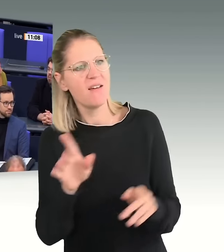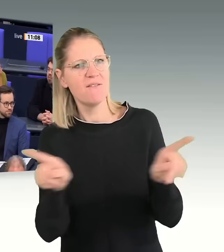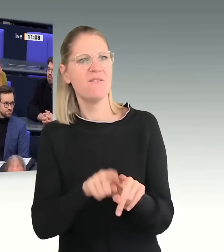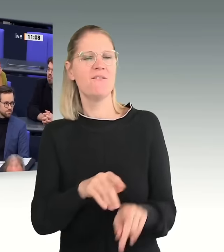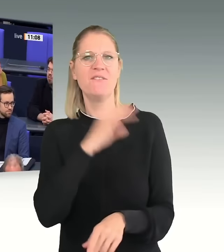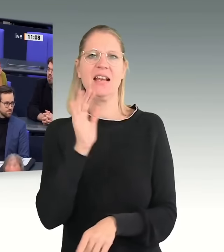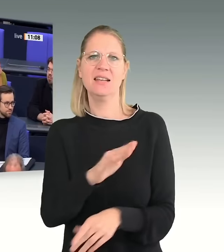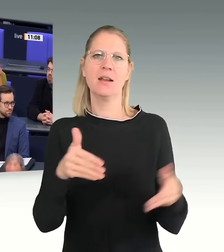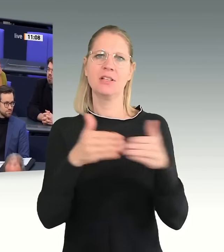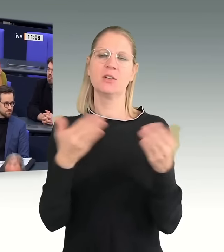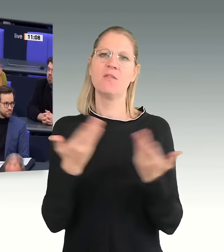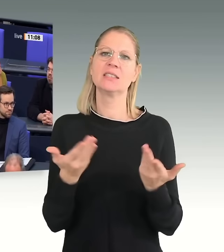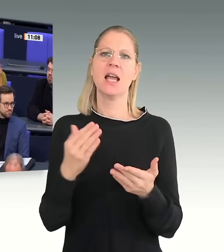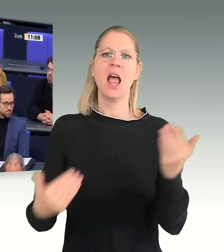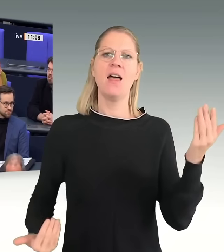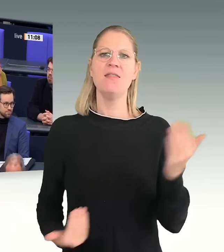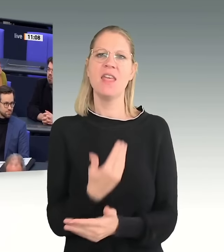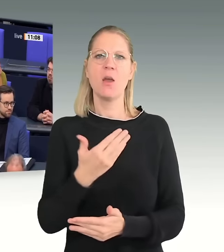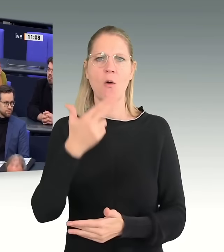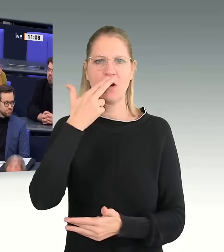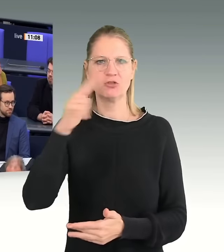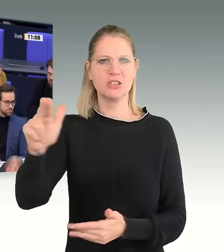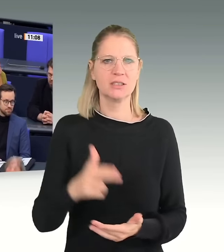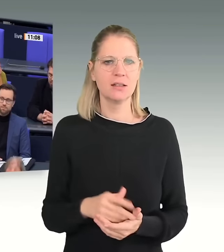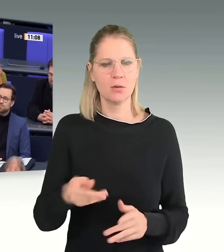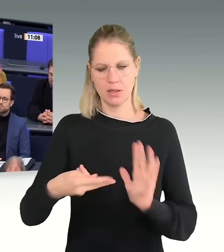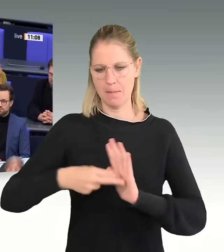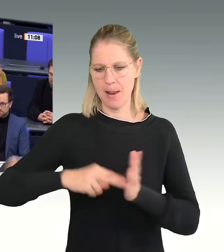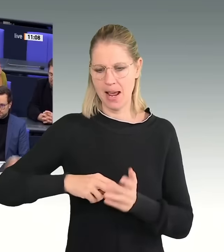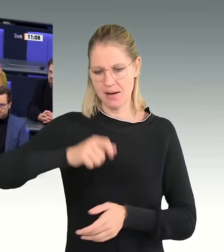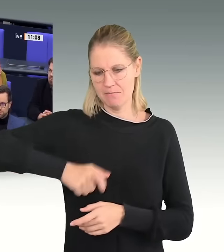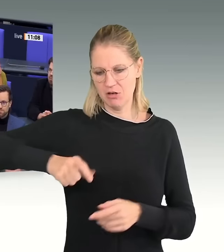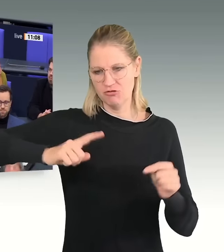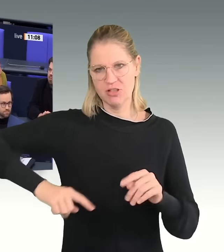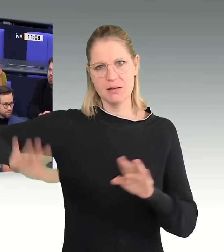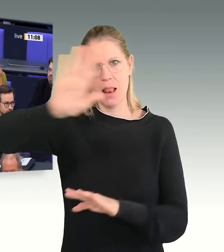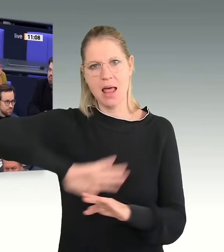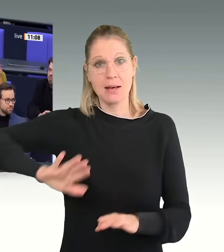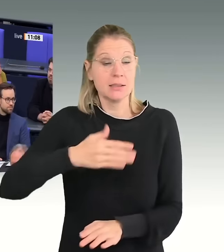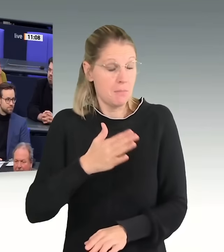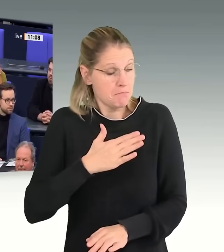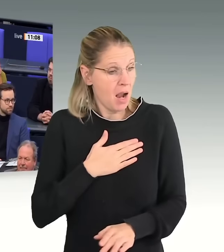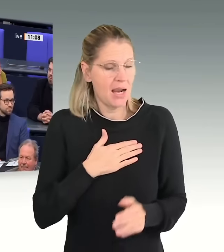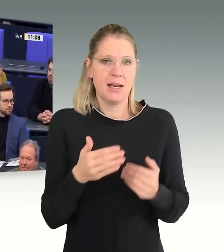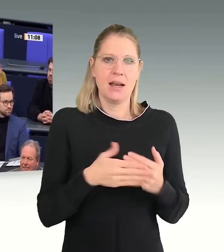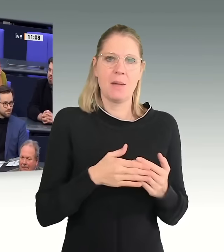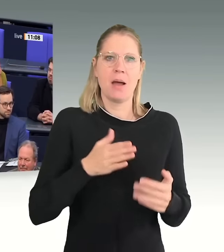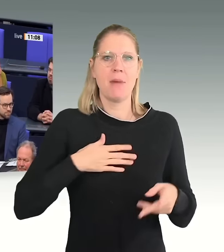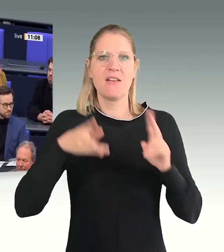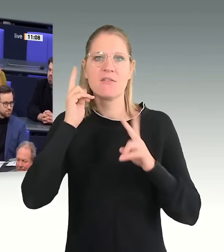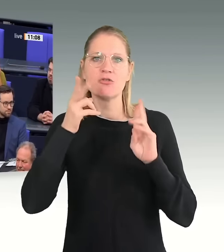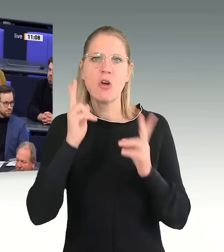die geplant hat, wie man Menschen in diesem Land, die meine Nachbarinnen und Nachbarn sind, mein Friseur